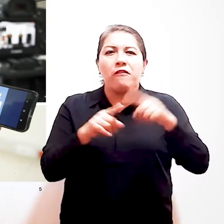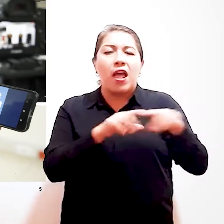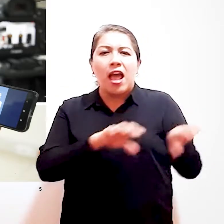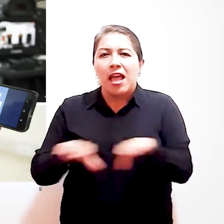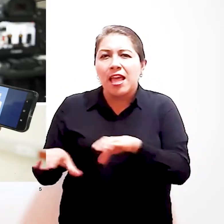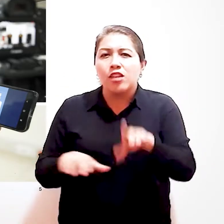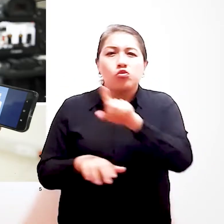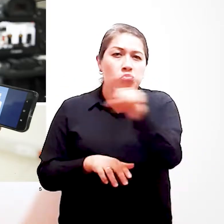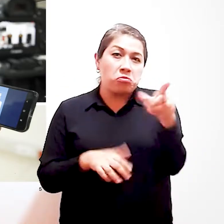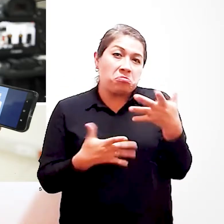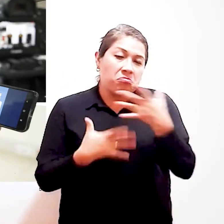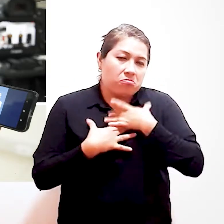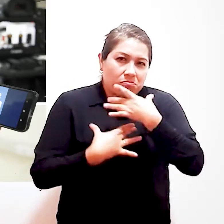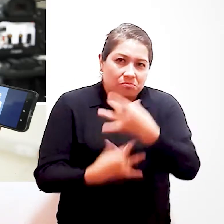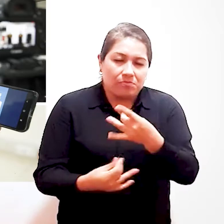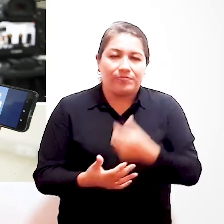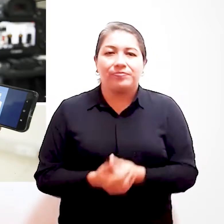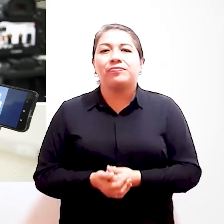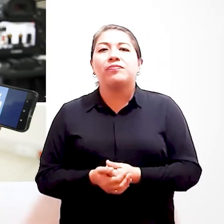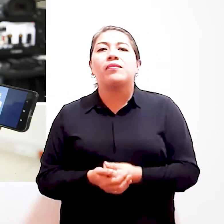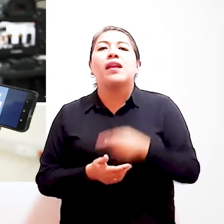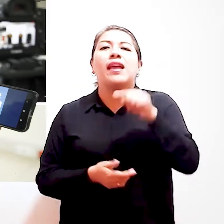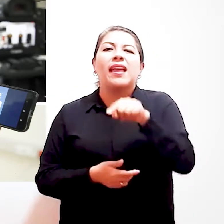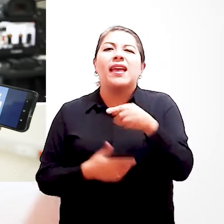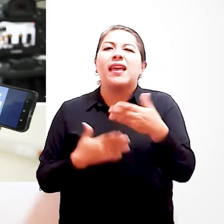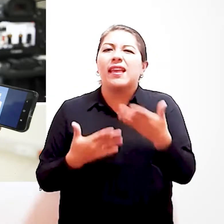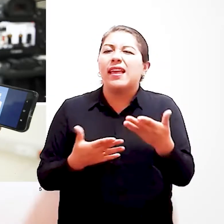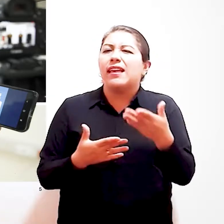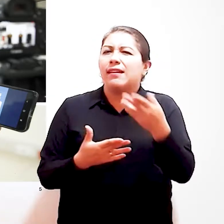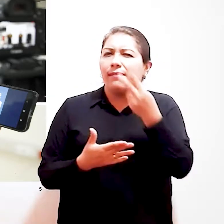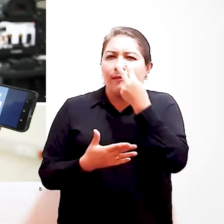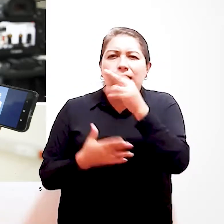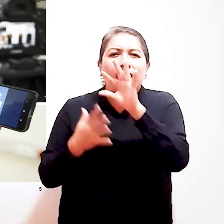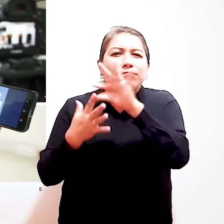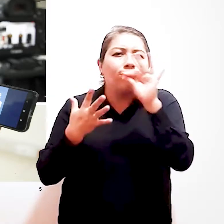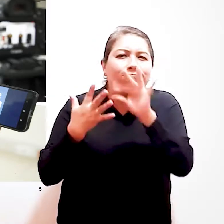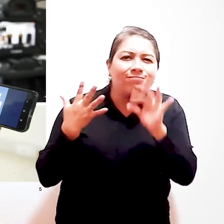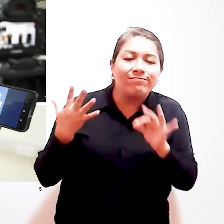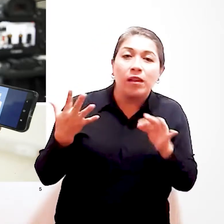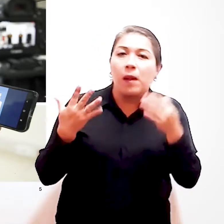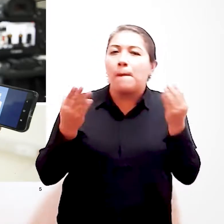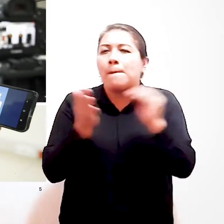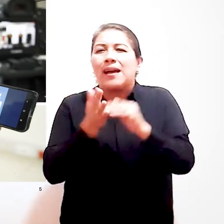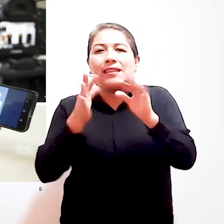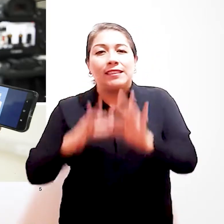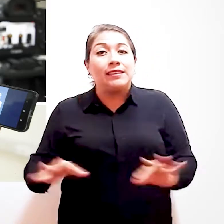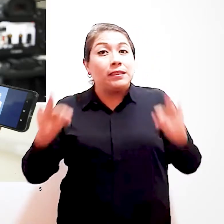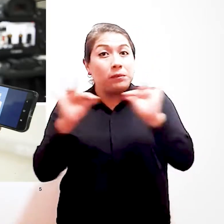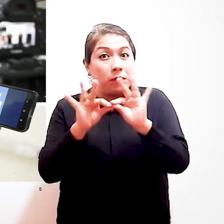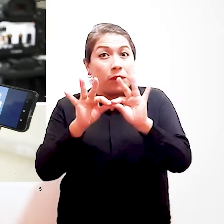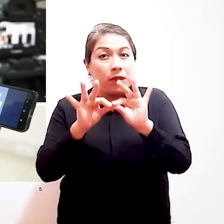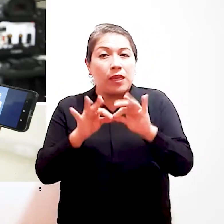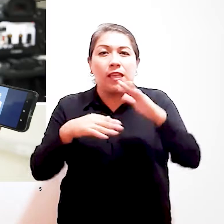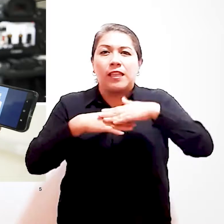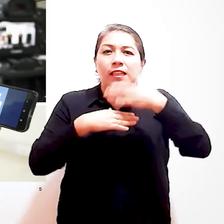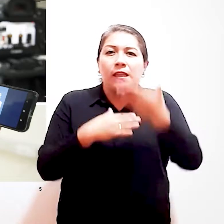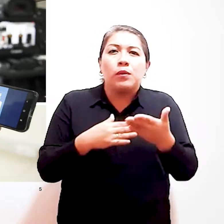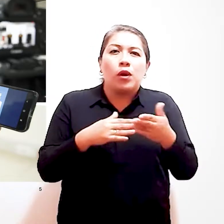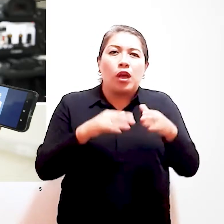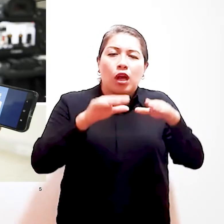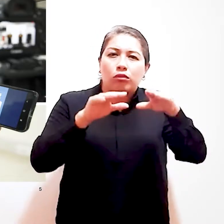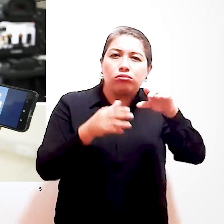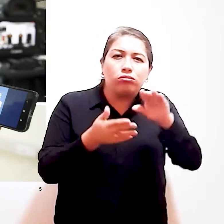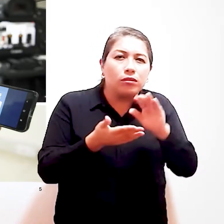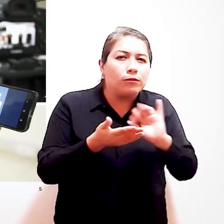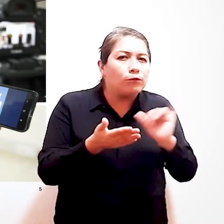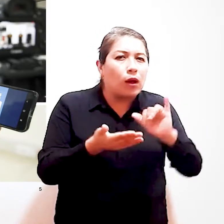así como hechos de interés. Su proceso de creación inicia con el recuento y selección de las noticias de mayor relevancia, luego